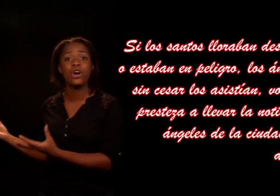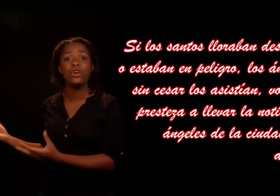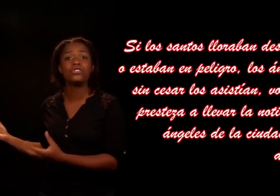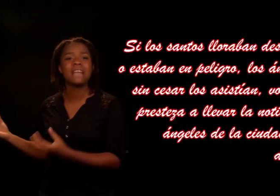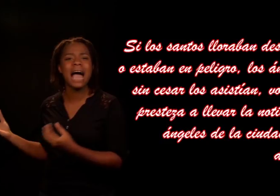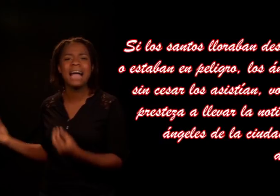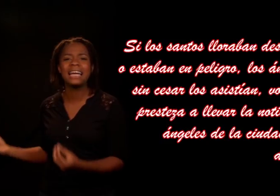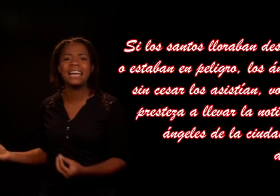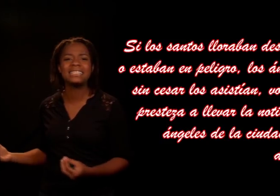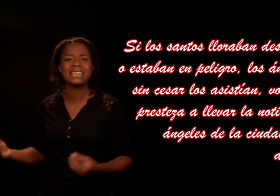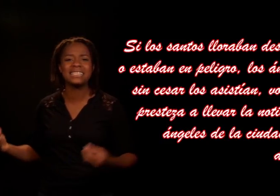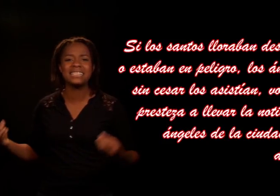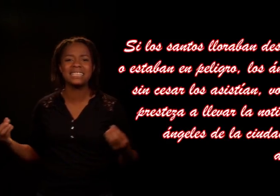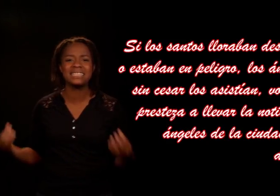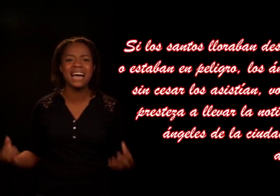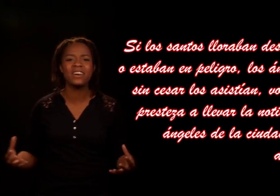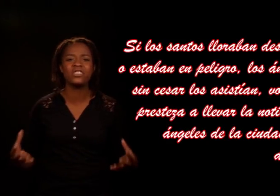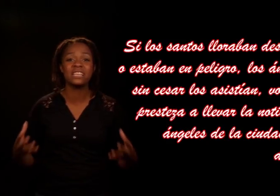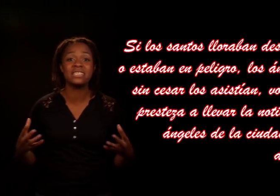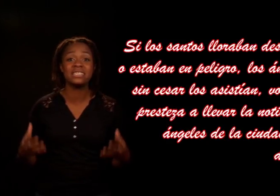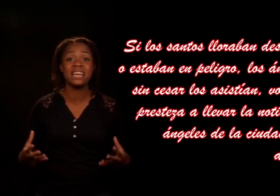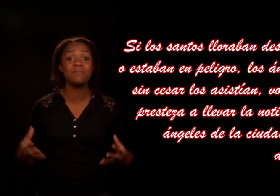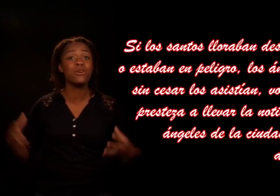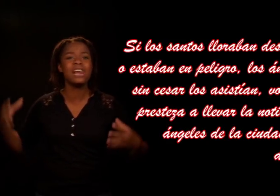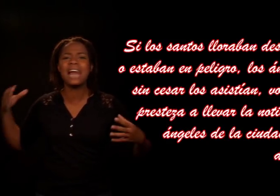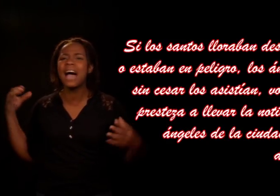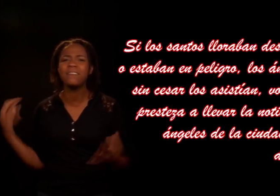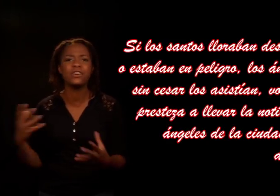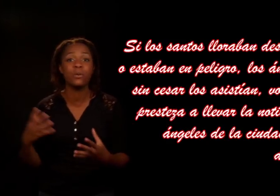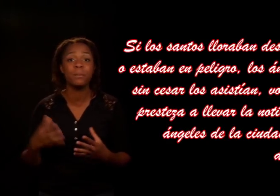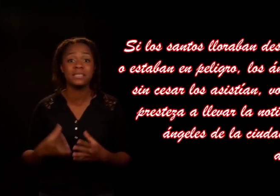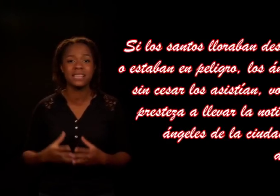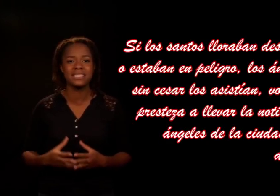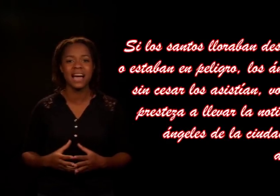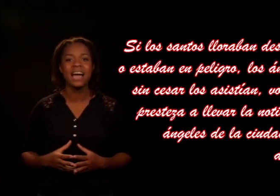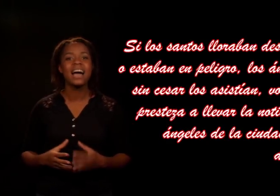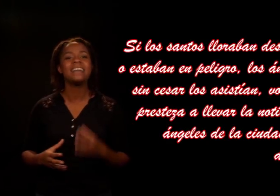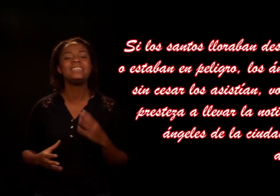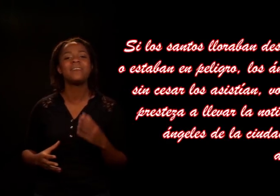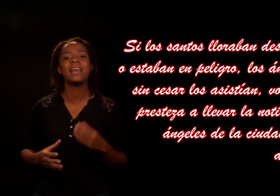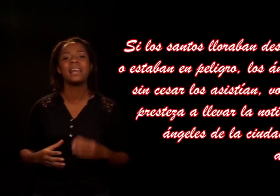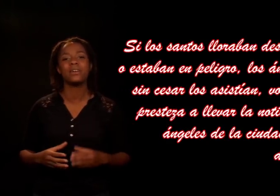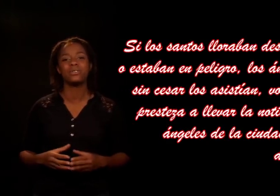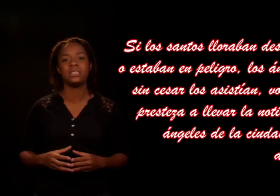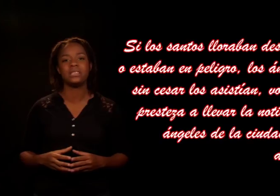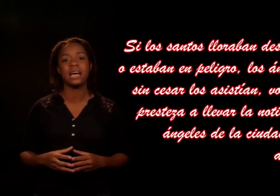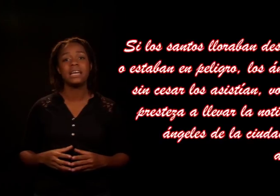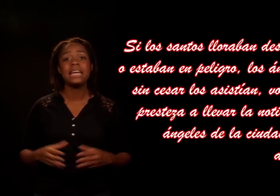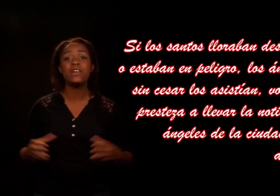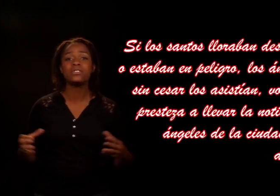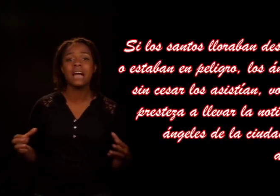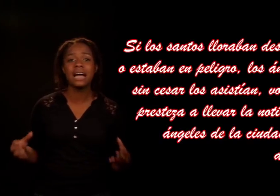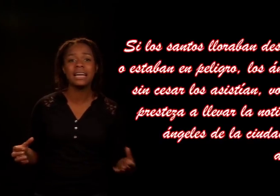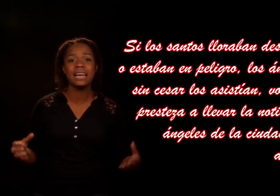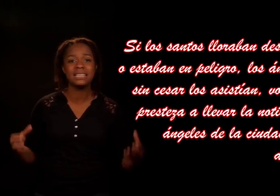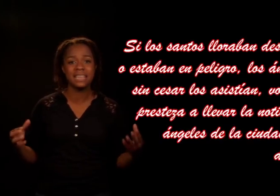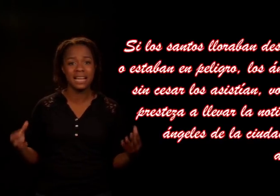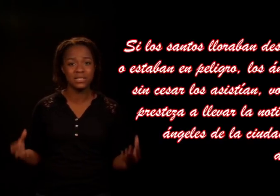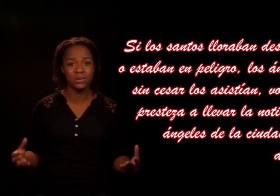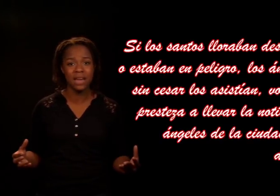los ángeles que sin cesar los asistían volaban con presteza a llevar la noticia. Y los ángeles de la ciudad